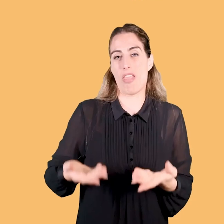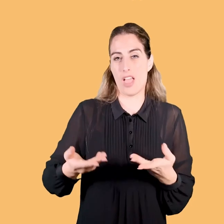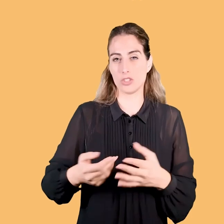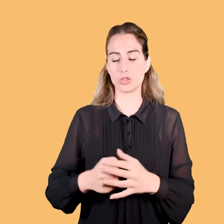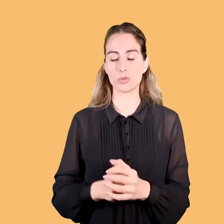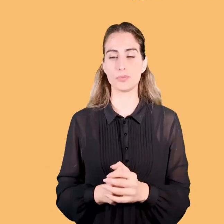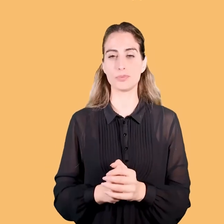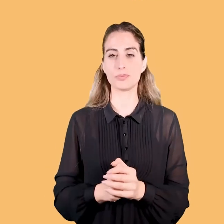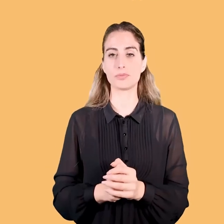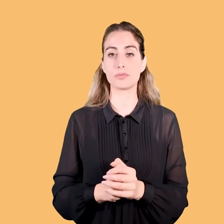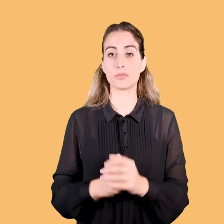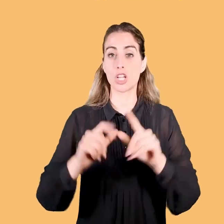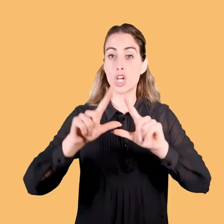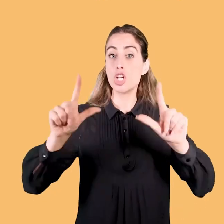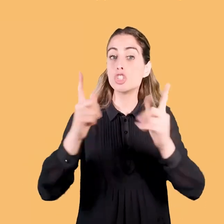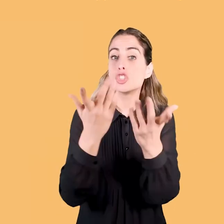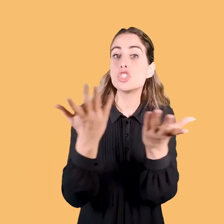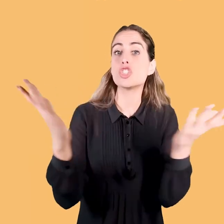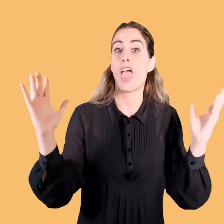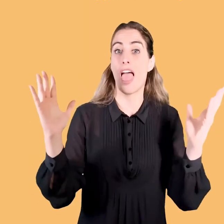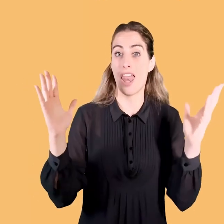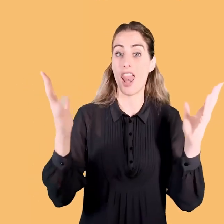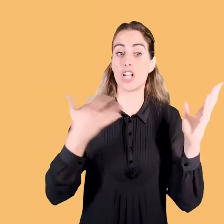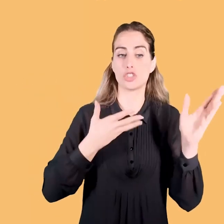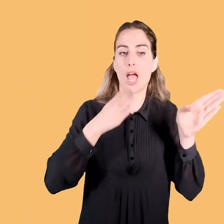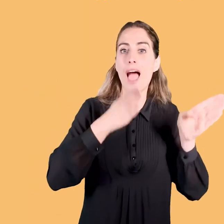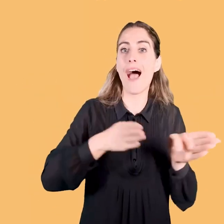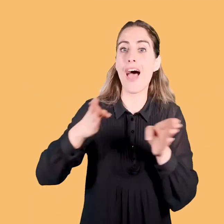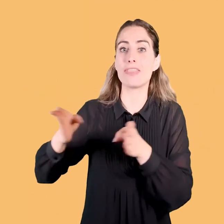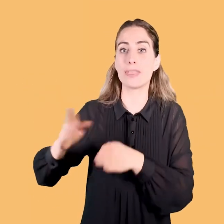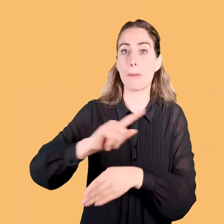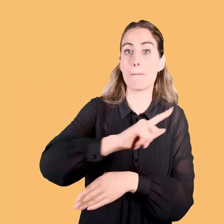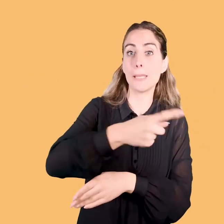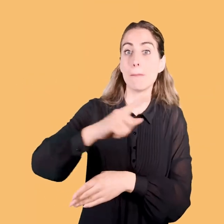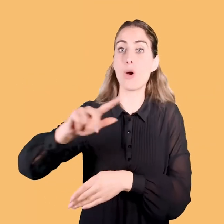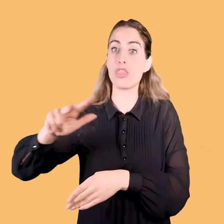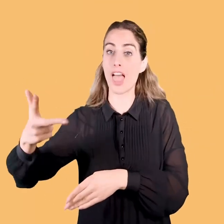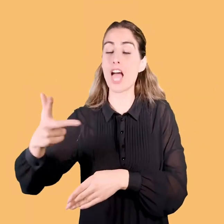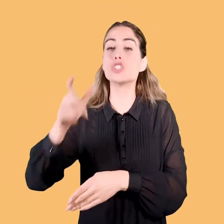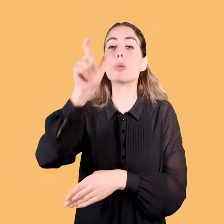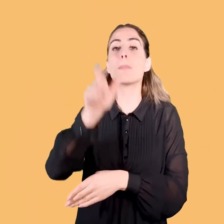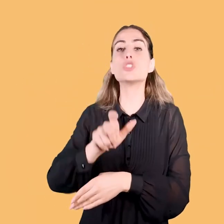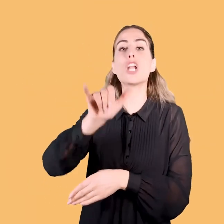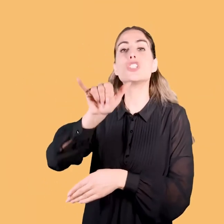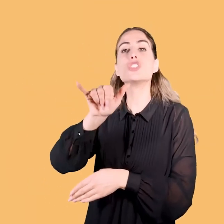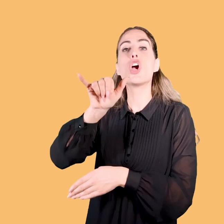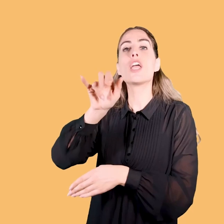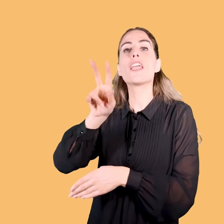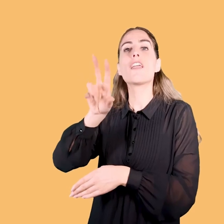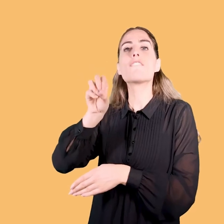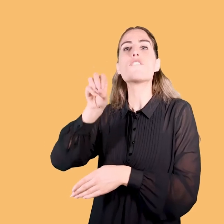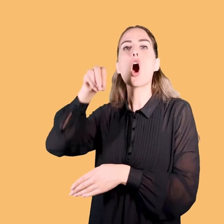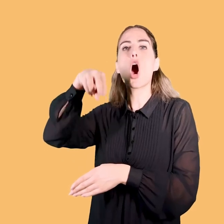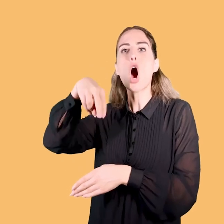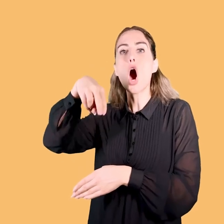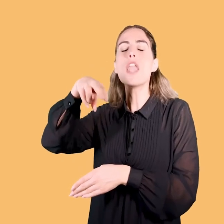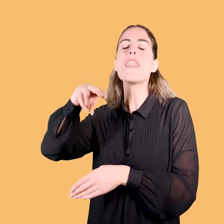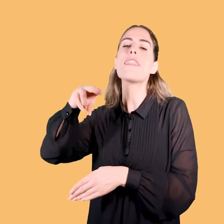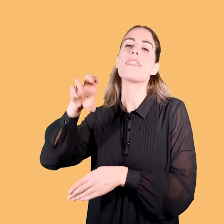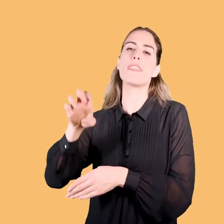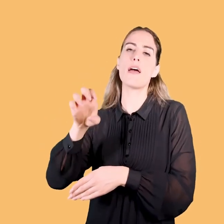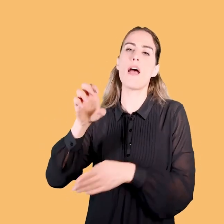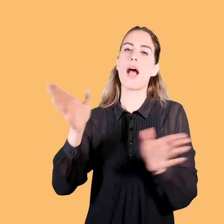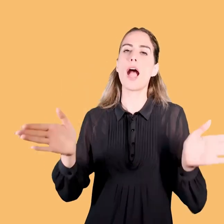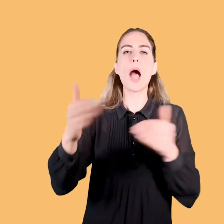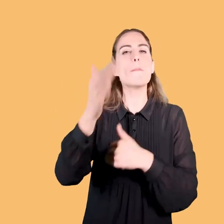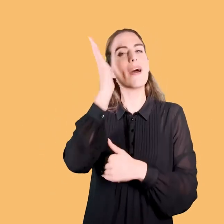Il, appunto dicevo, la scena rappresenta nel primo e nel terzo atto la stanza di Yvonne, cioè la sua camera da letto. Nel